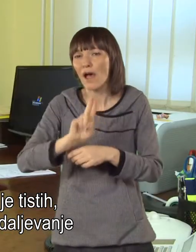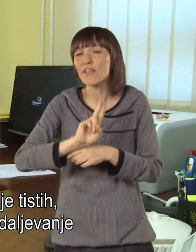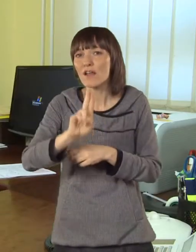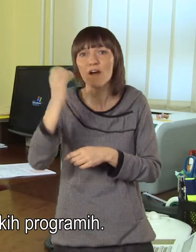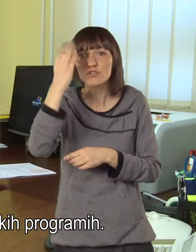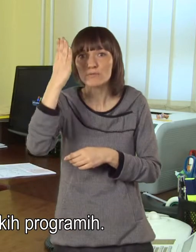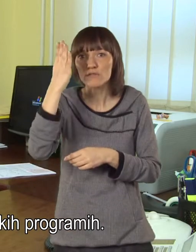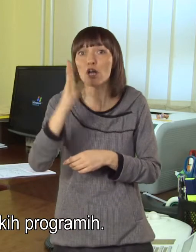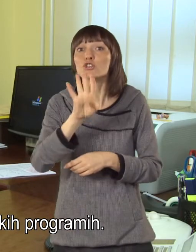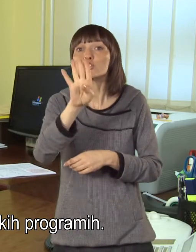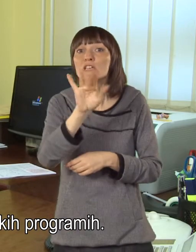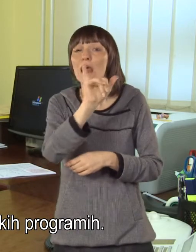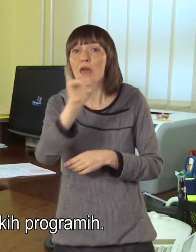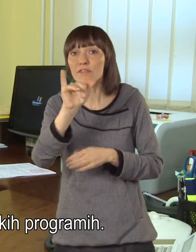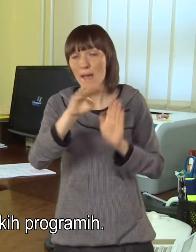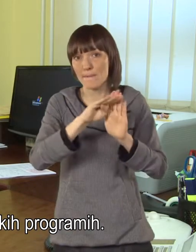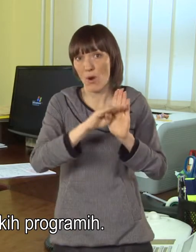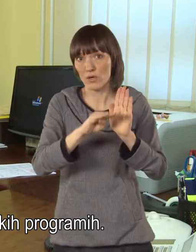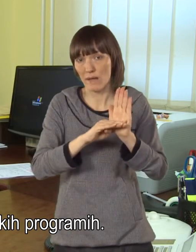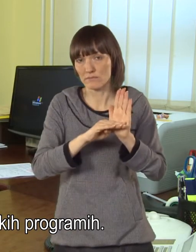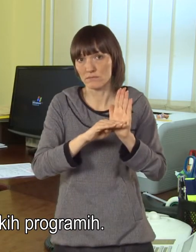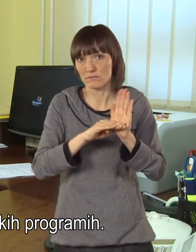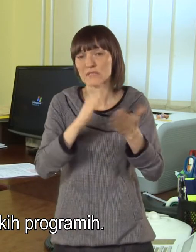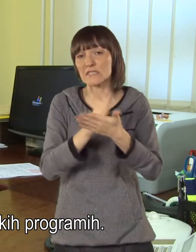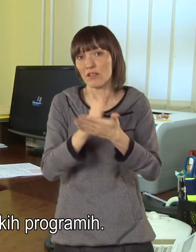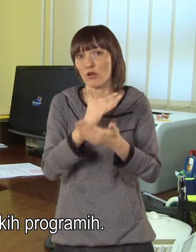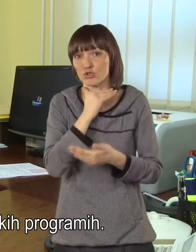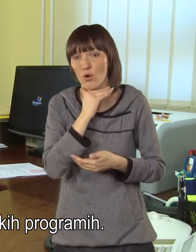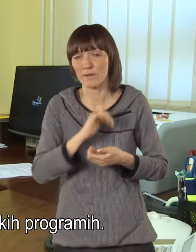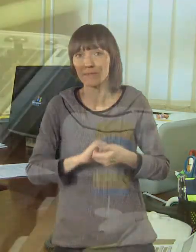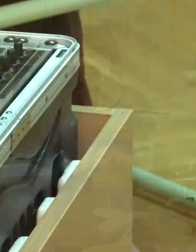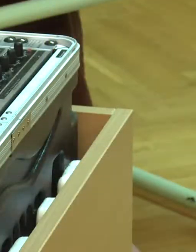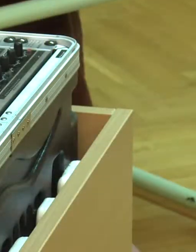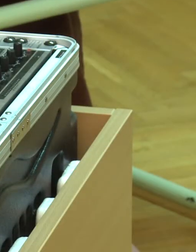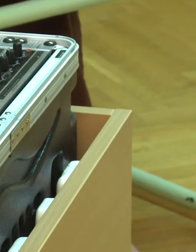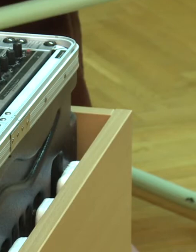nadaljevanje izobraževanja v štiriletnih srednjošolskih programih.